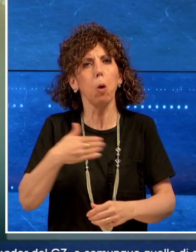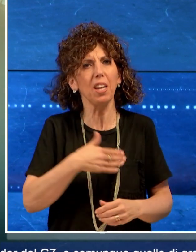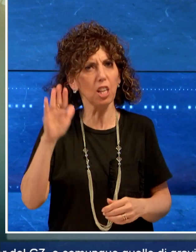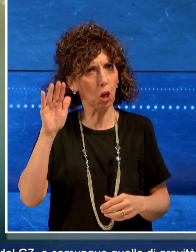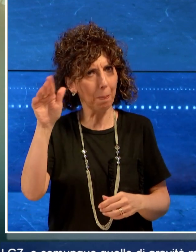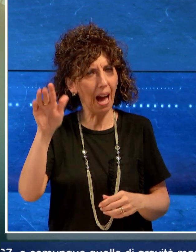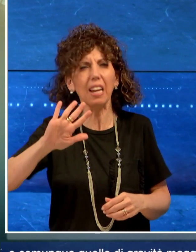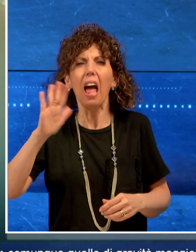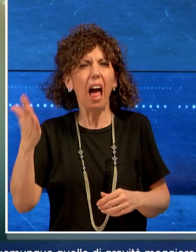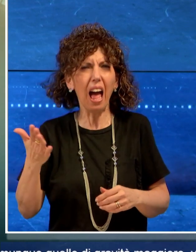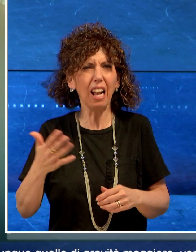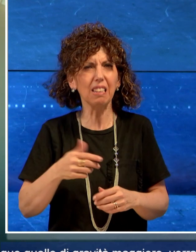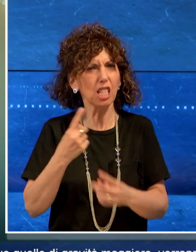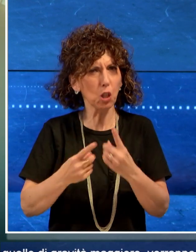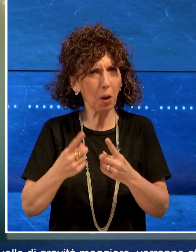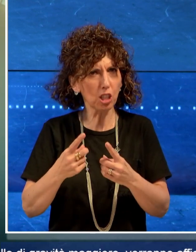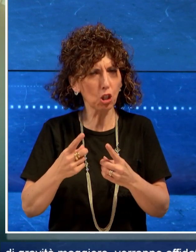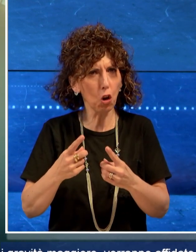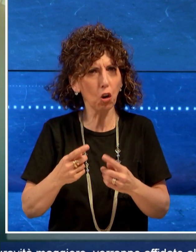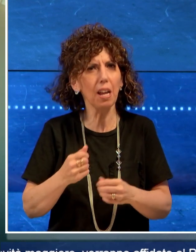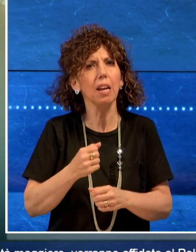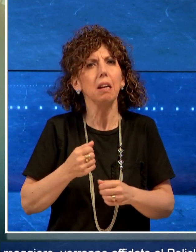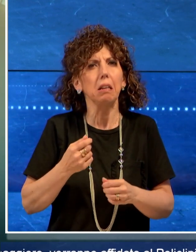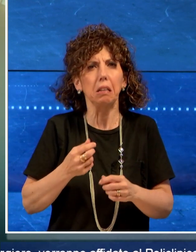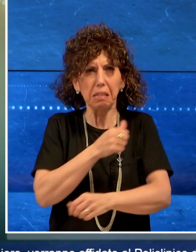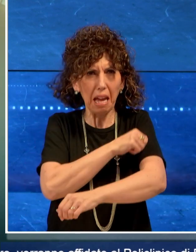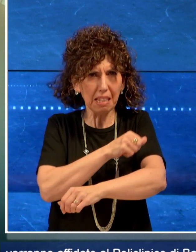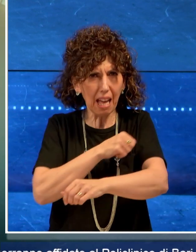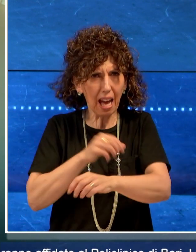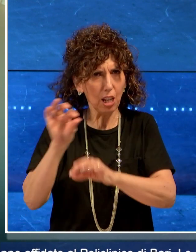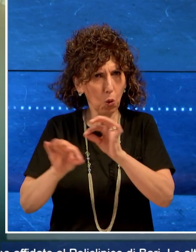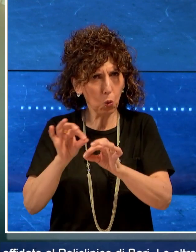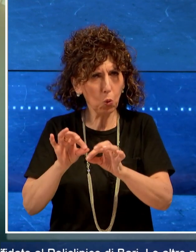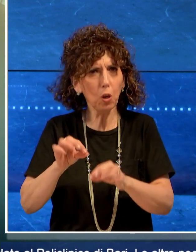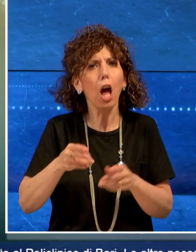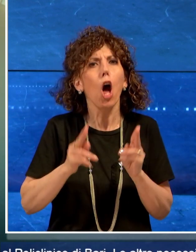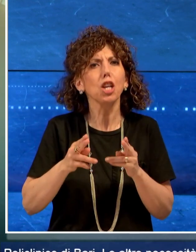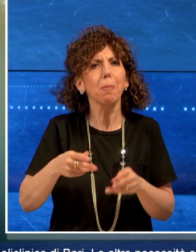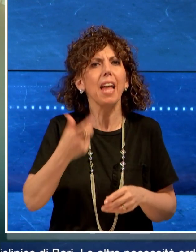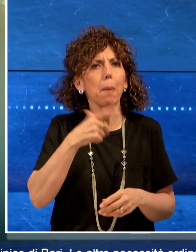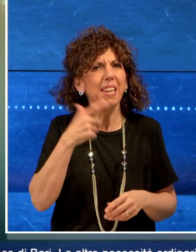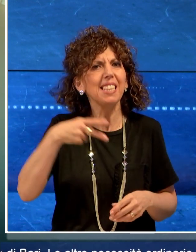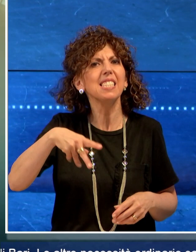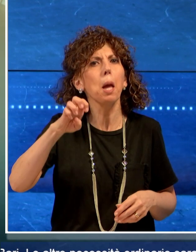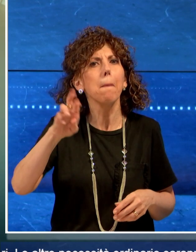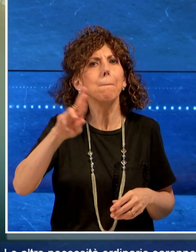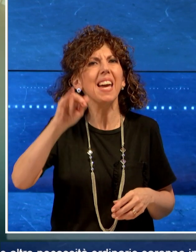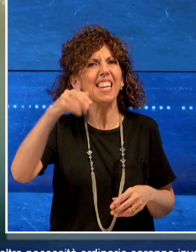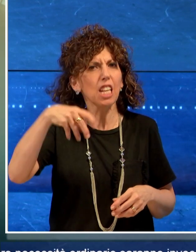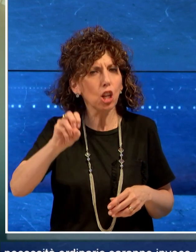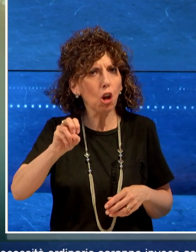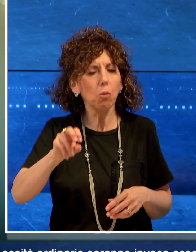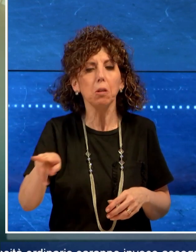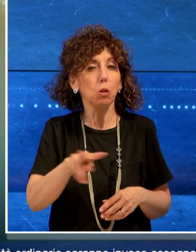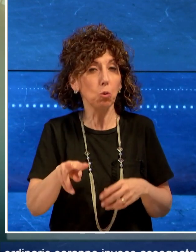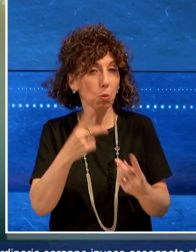necessità ordinarie saranno invece assegnate al Perrino di Brindisi. Nell'uno o nell'altro